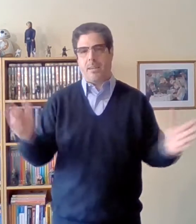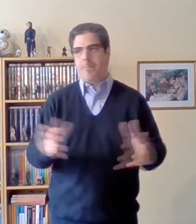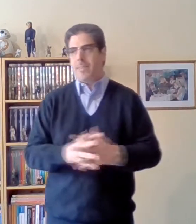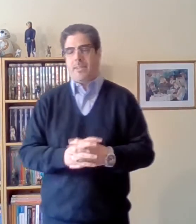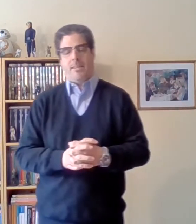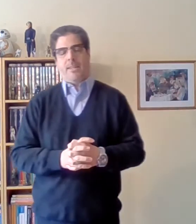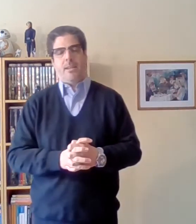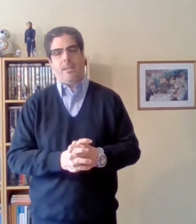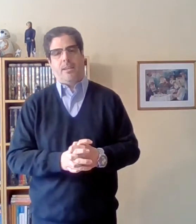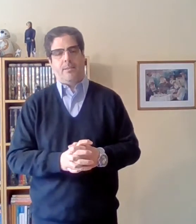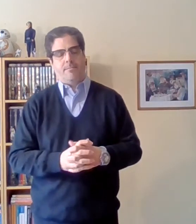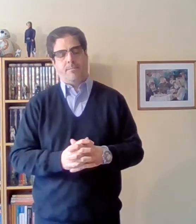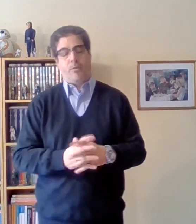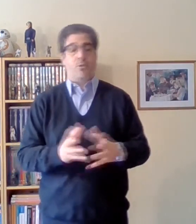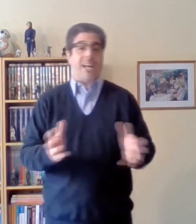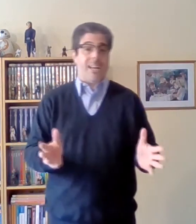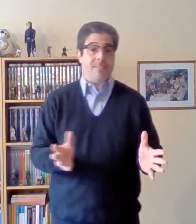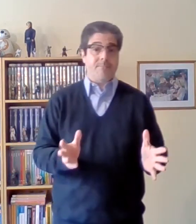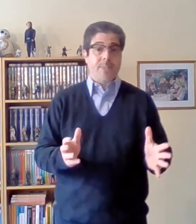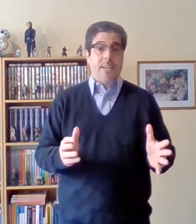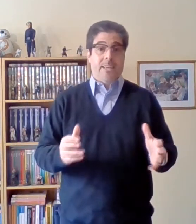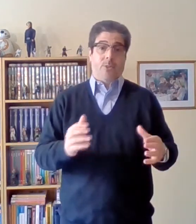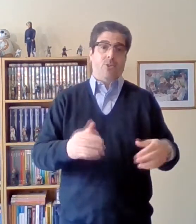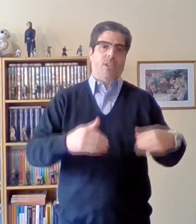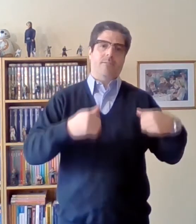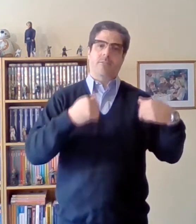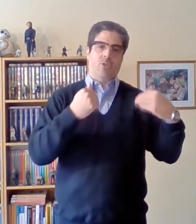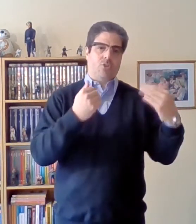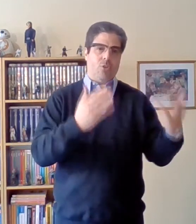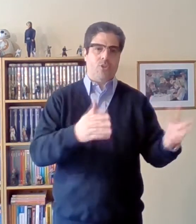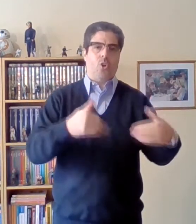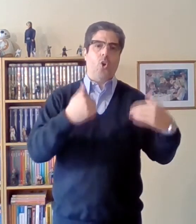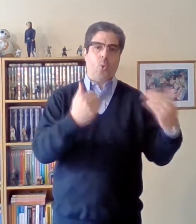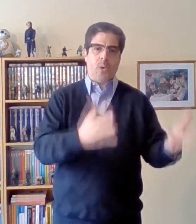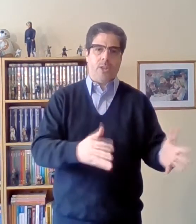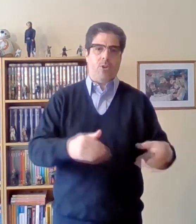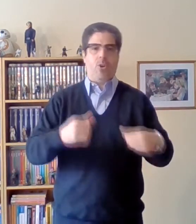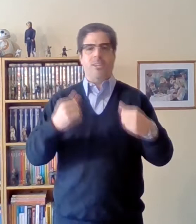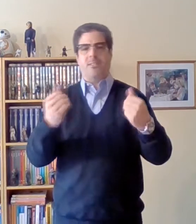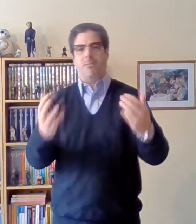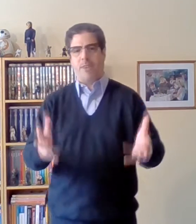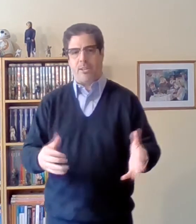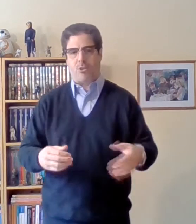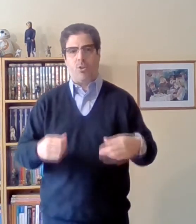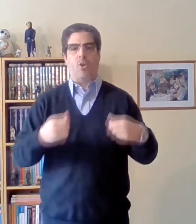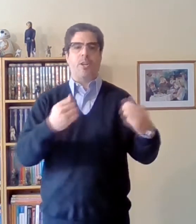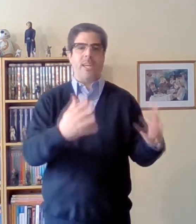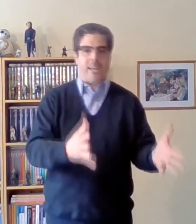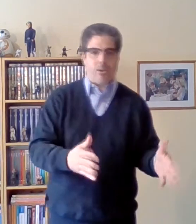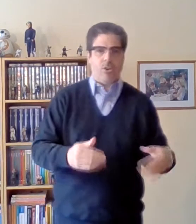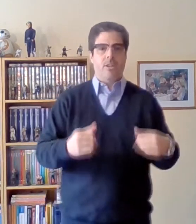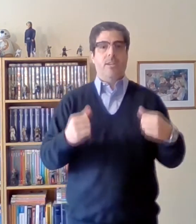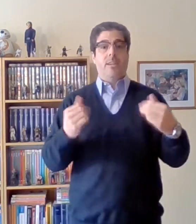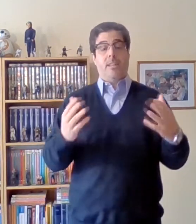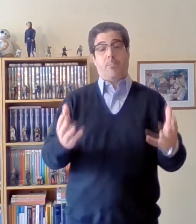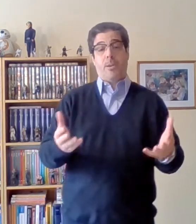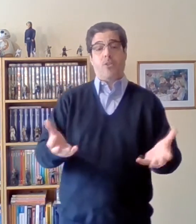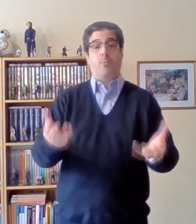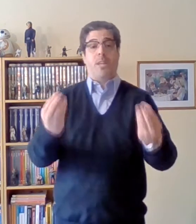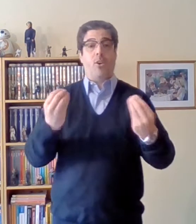frutales y entonces no solo eso, los cuido, los desinfecto, los riego y después obtengo